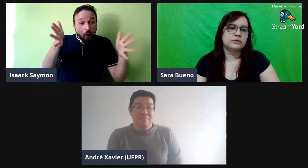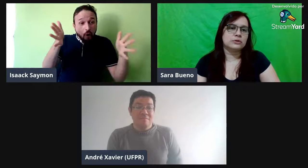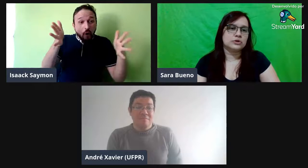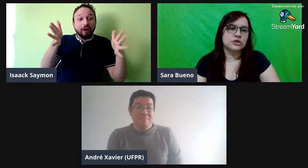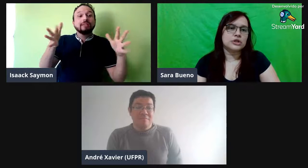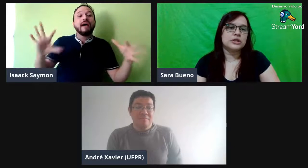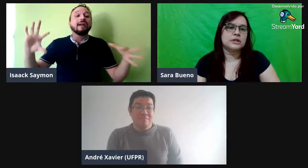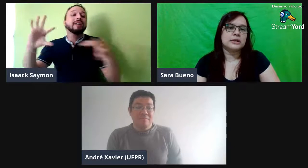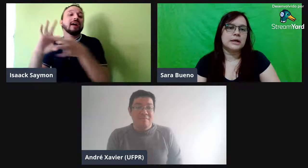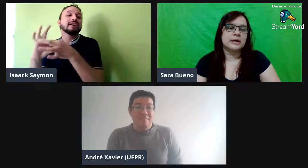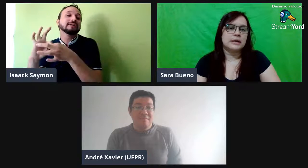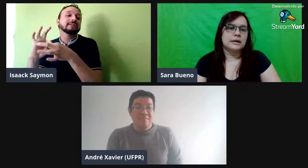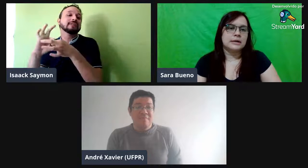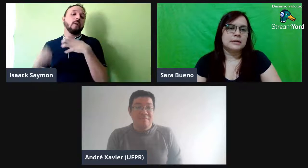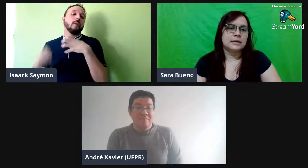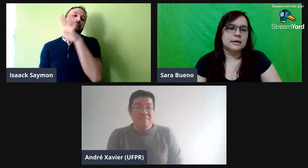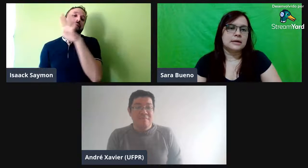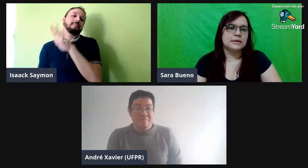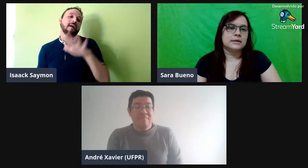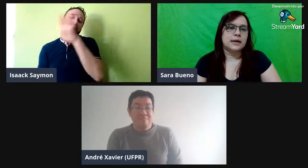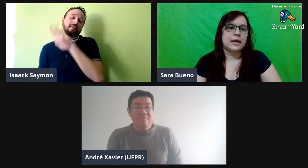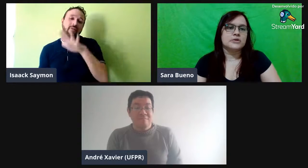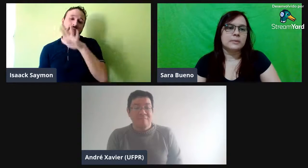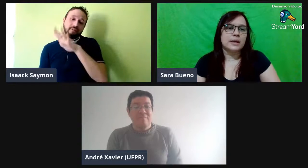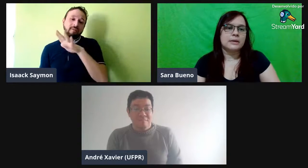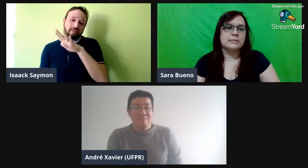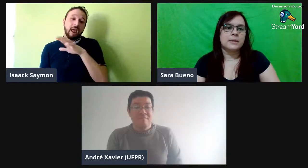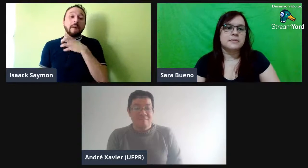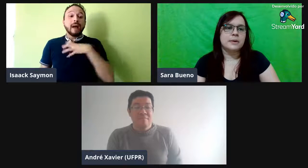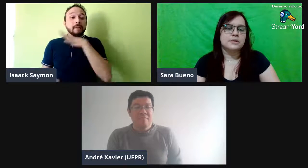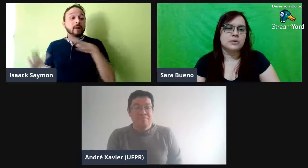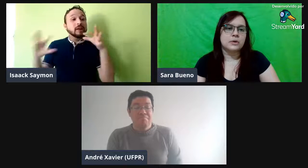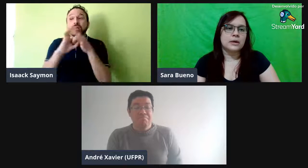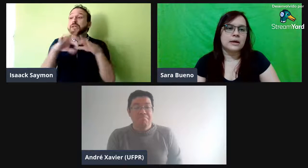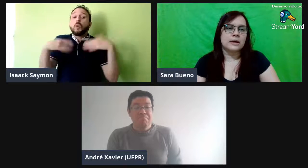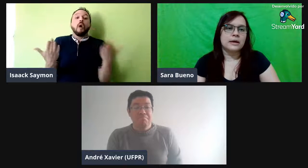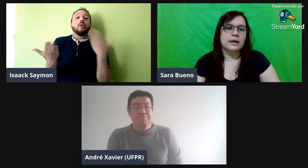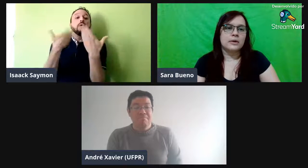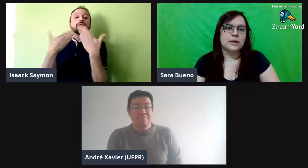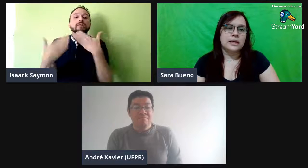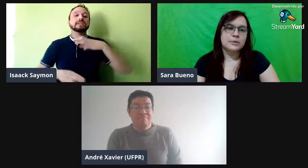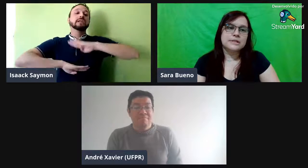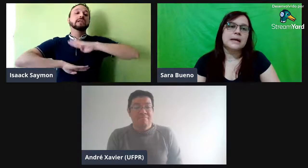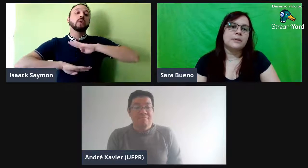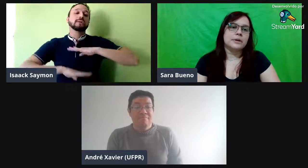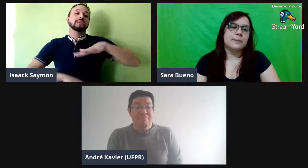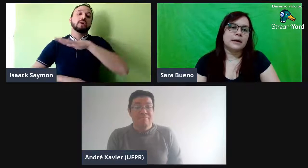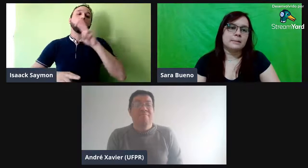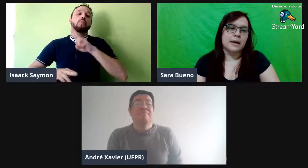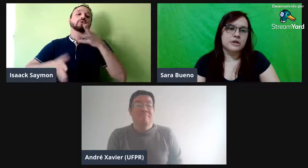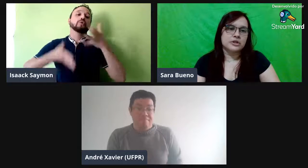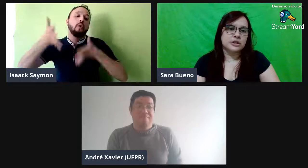fonologia, da, da, da lexio, bem mais básico. Agora, eu queria ir por esse caminho da pragmática,